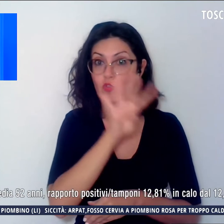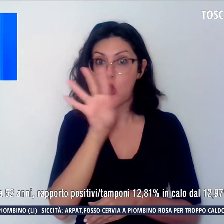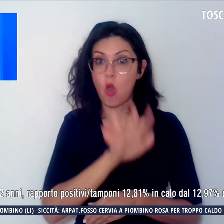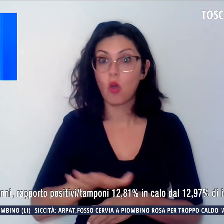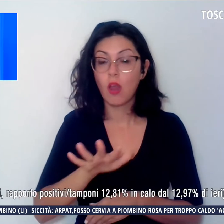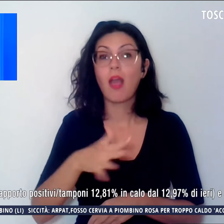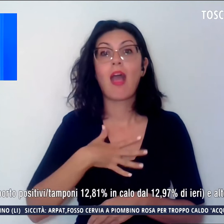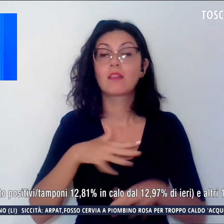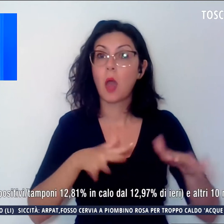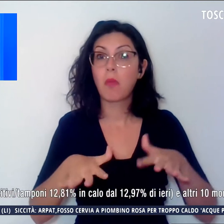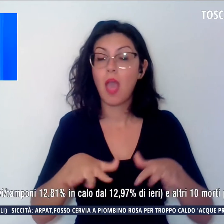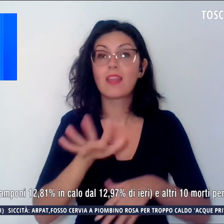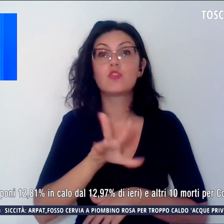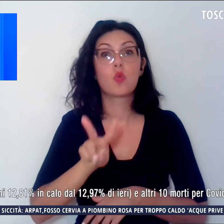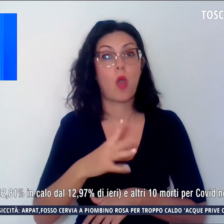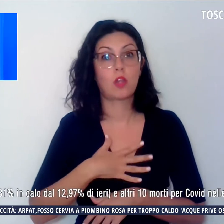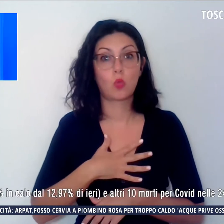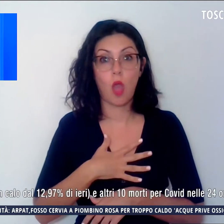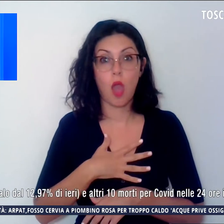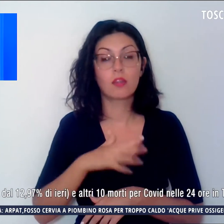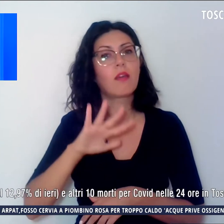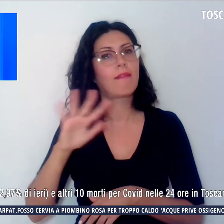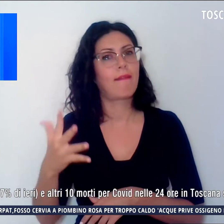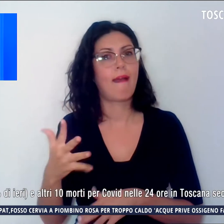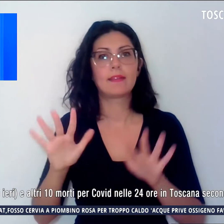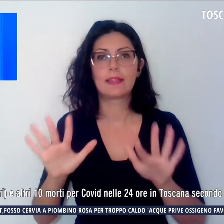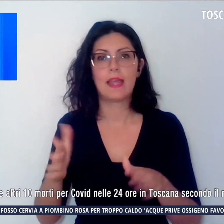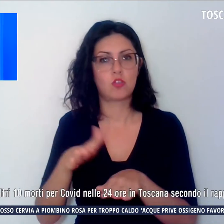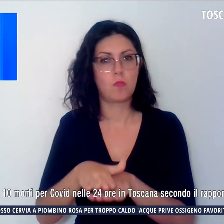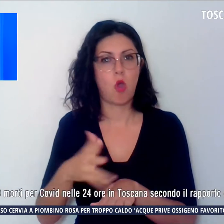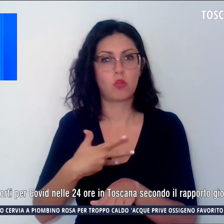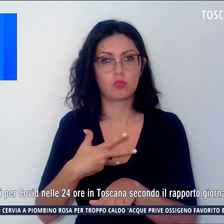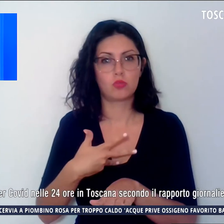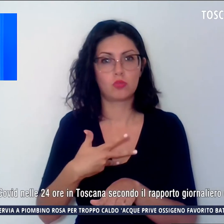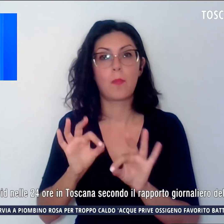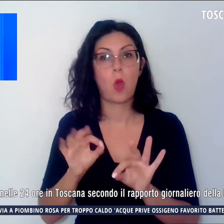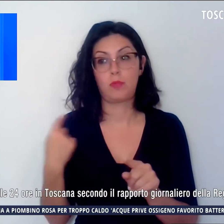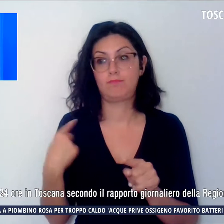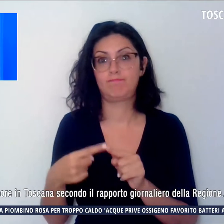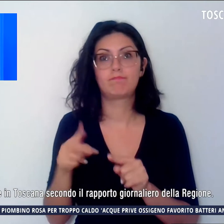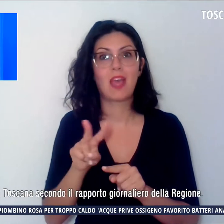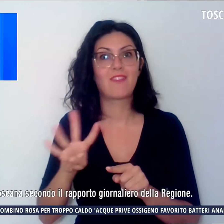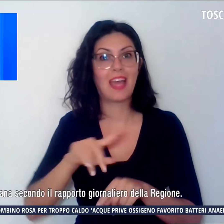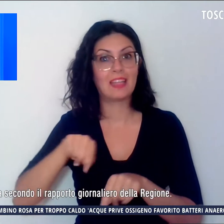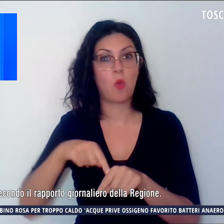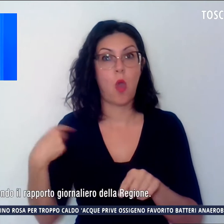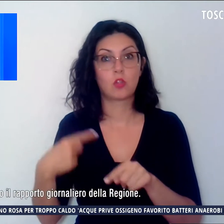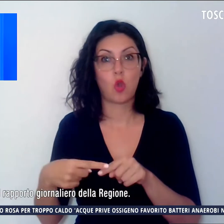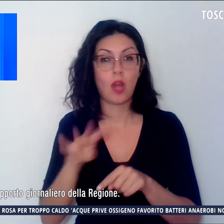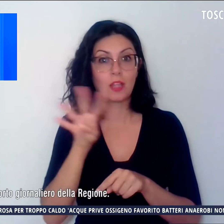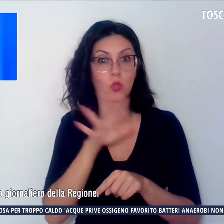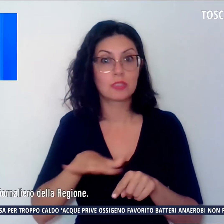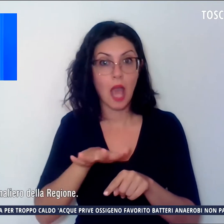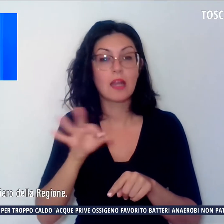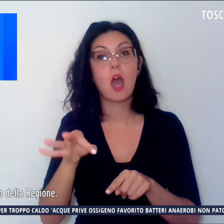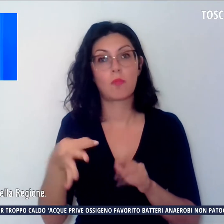media 52 anni e altri 10 morti nelle 24 ore in Toscana, secondo il rapporto